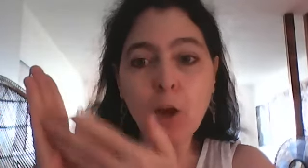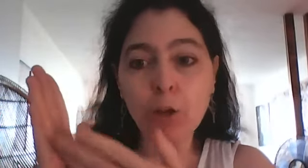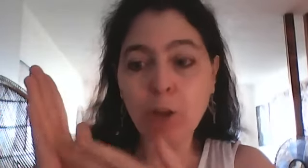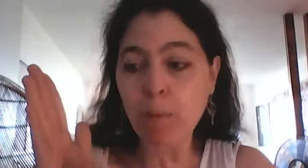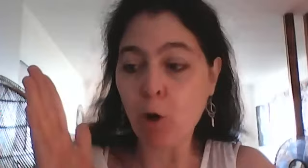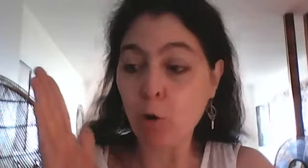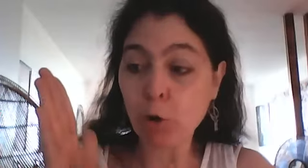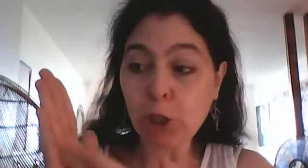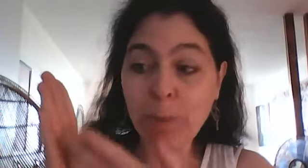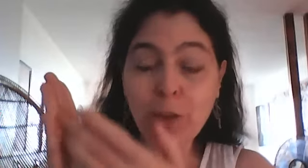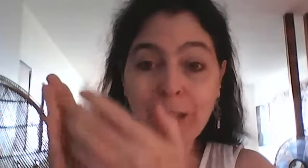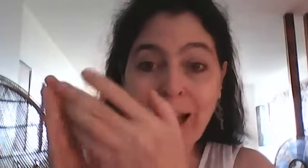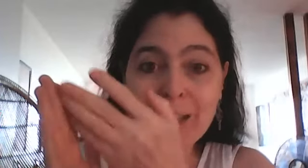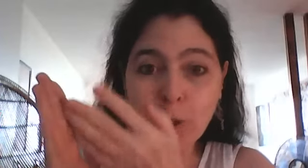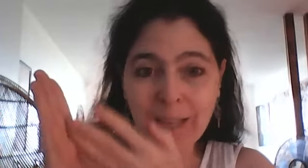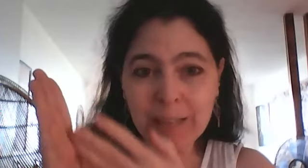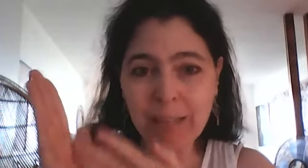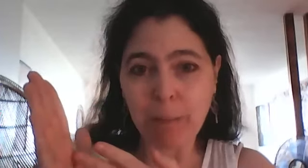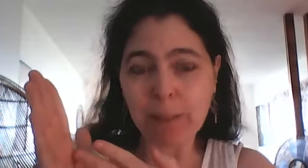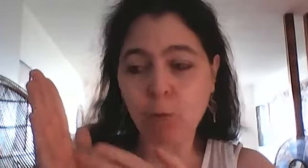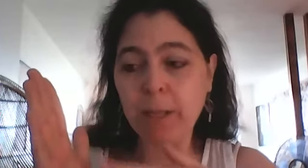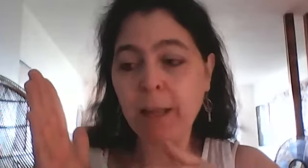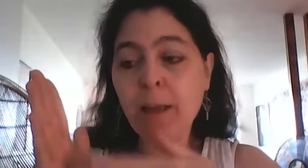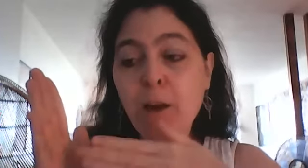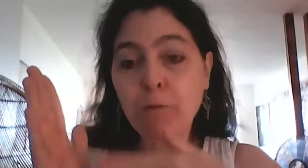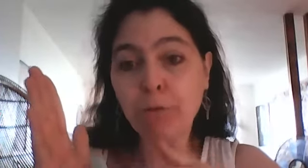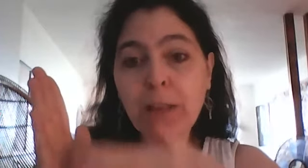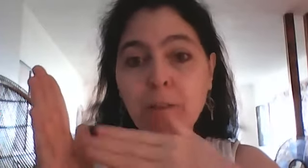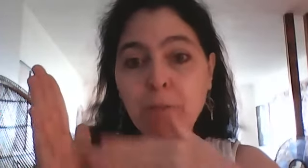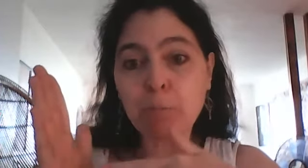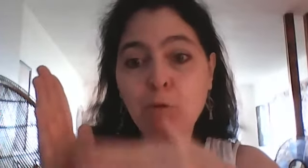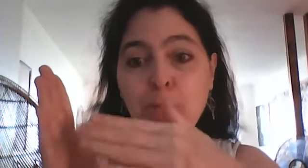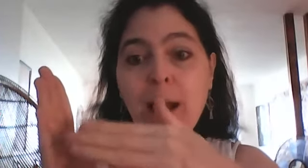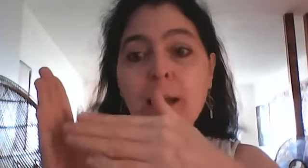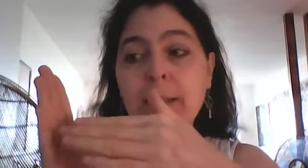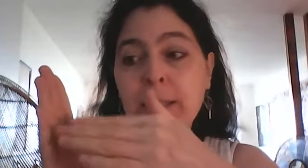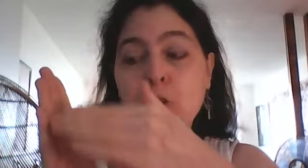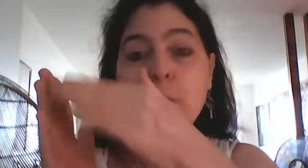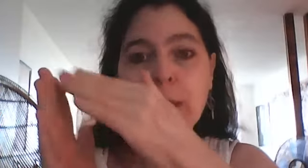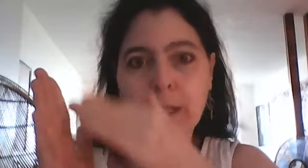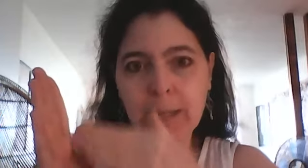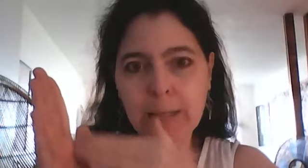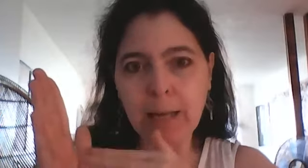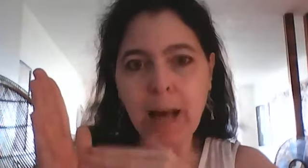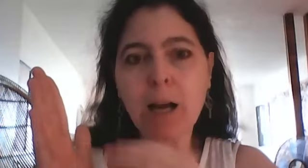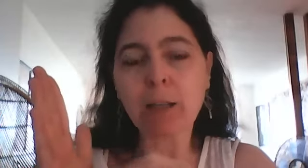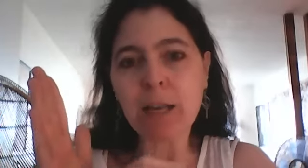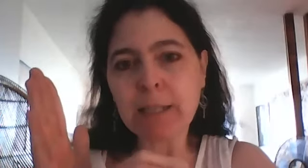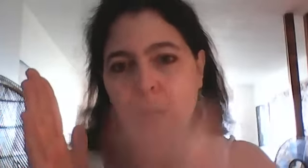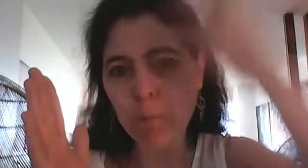comme un chemin une rail un canal en particulier vous faites votre mouvement qui suit le canal encore là c'est comme